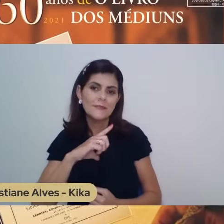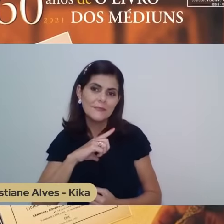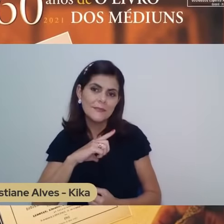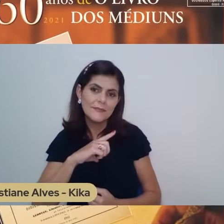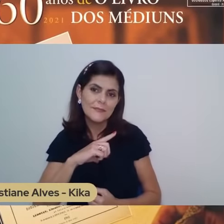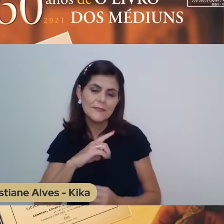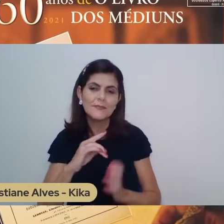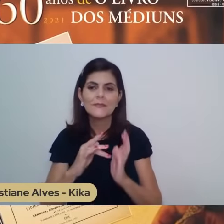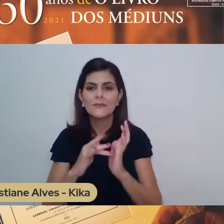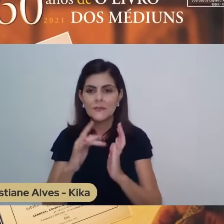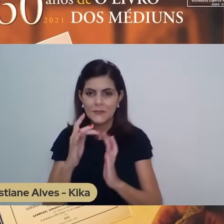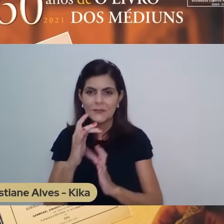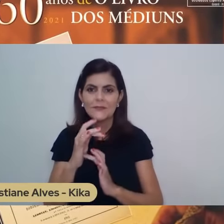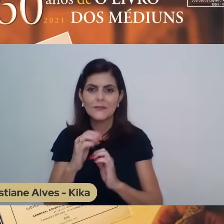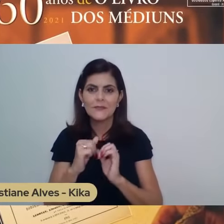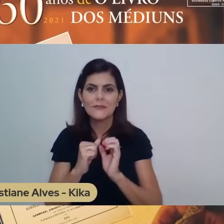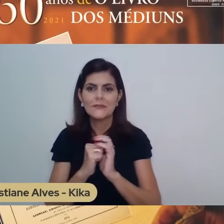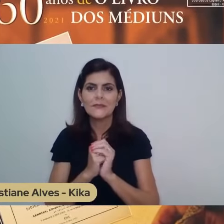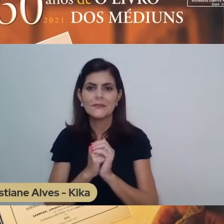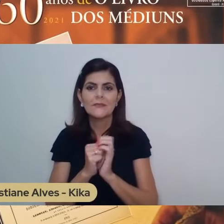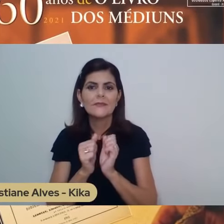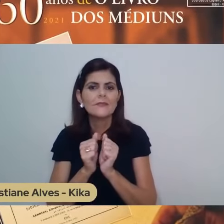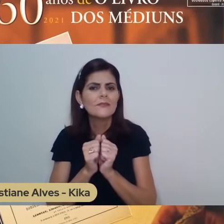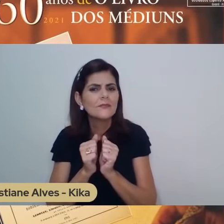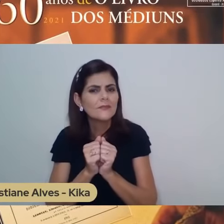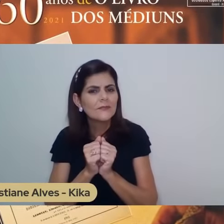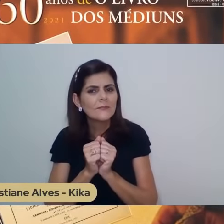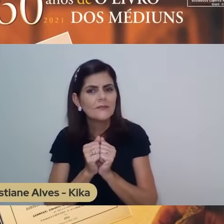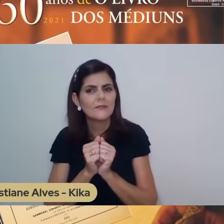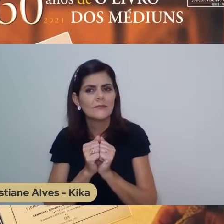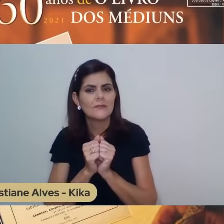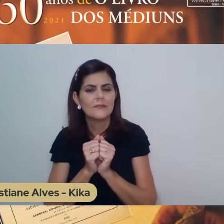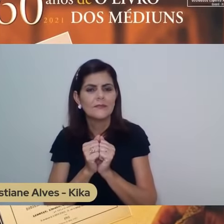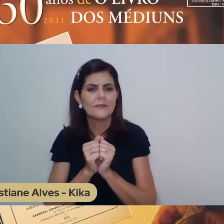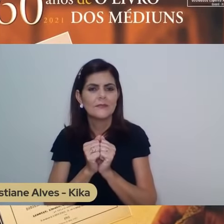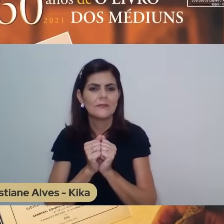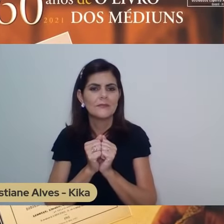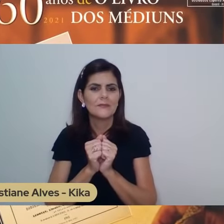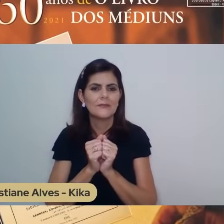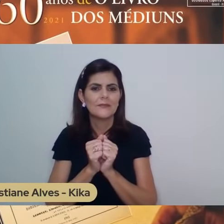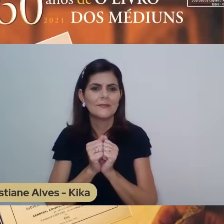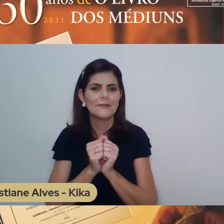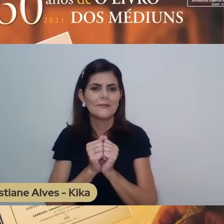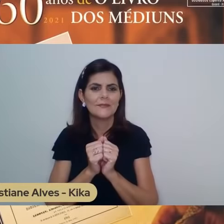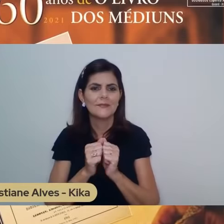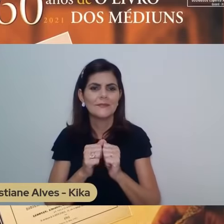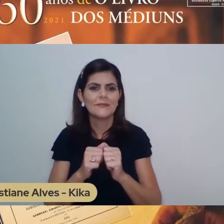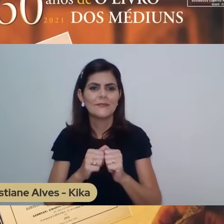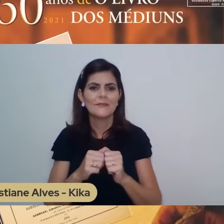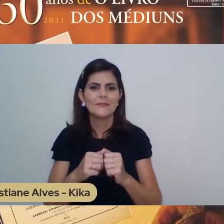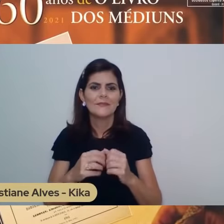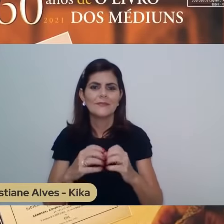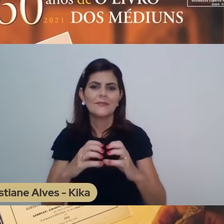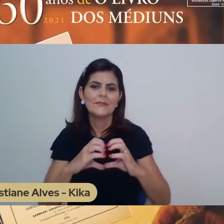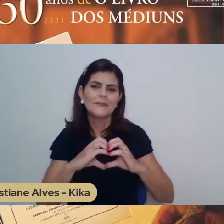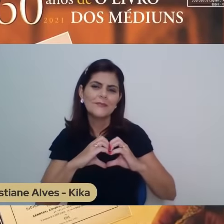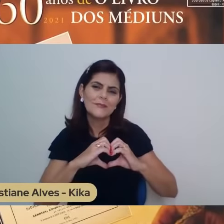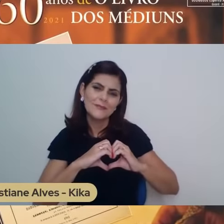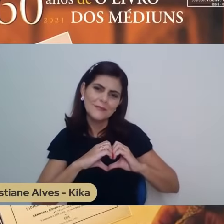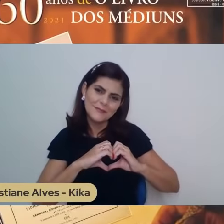cada vez mais a podermos dizer que ele habita um pouquinho mais em nós,